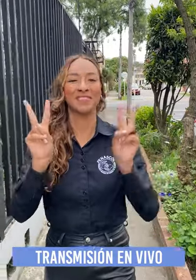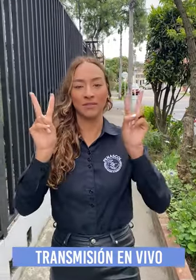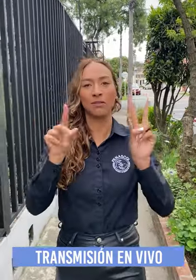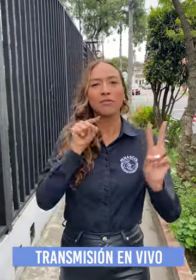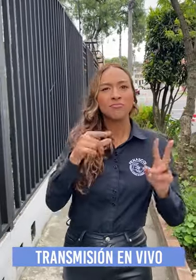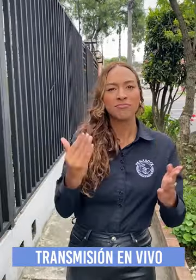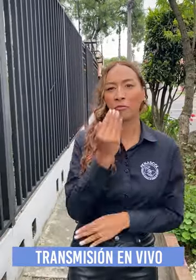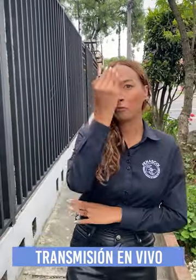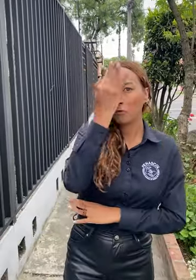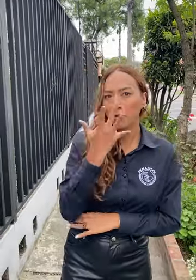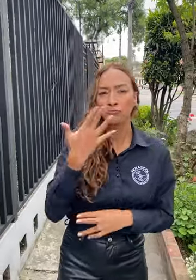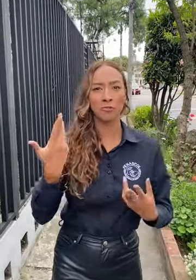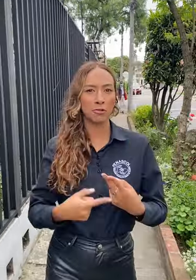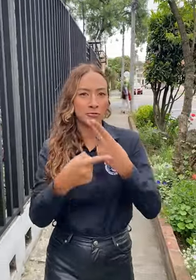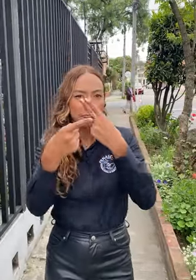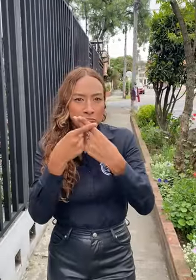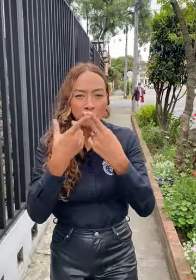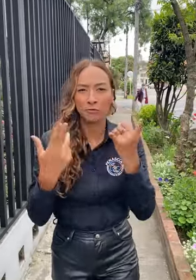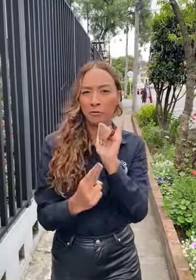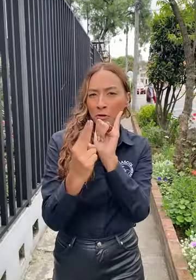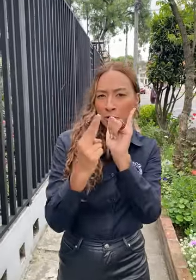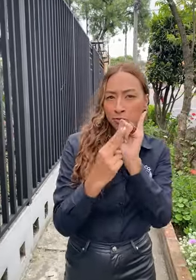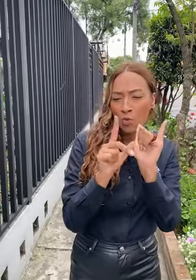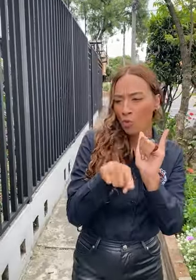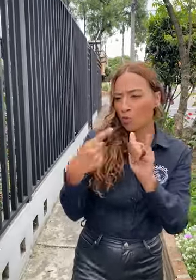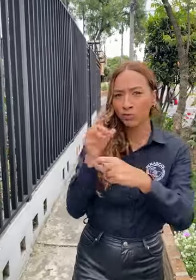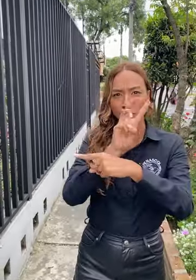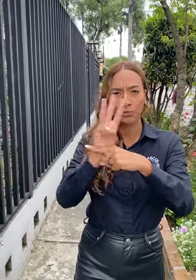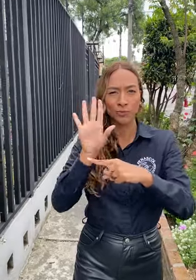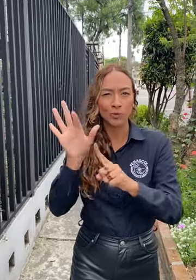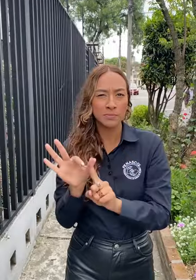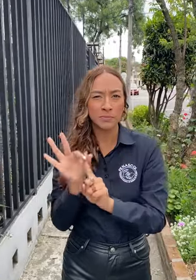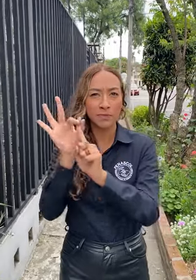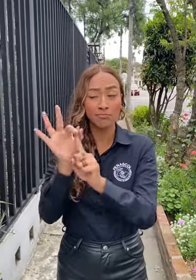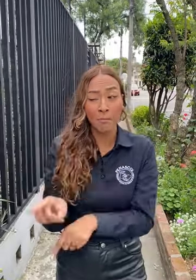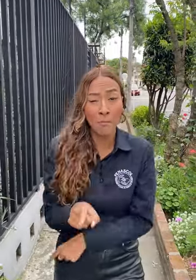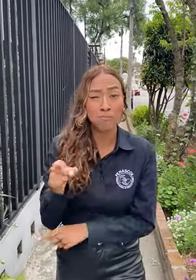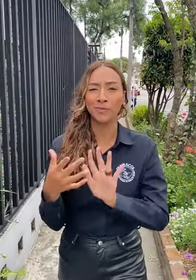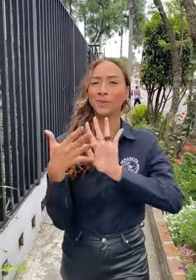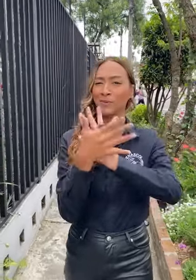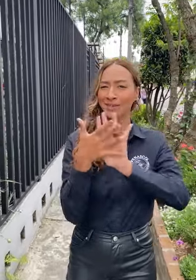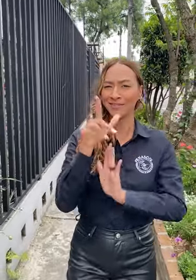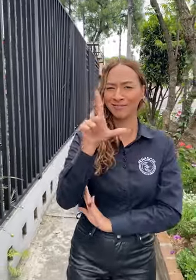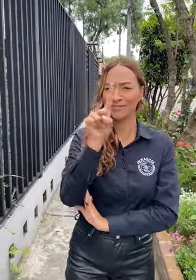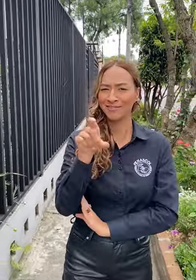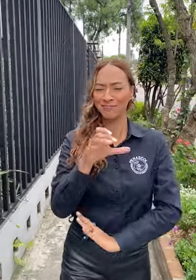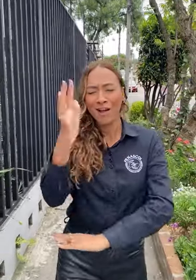En las redes sociales de la Cepal y la página web de la Conferencia. La Conferencia contará con lengua de